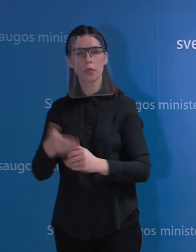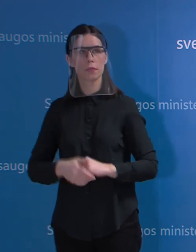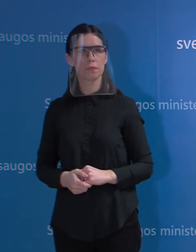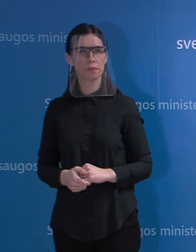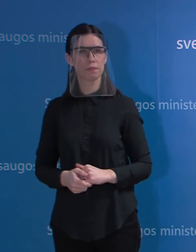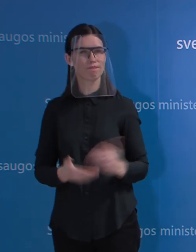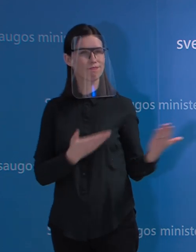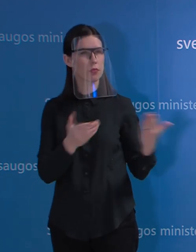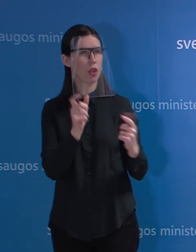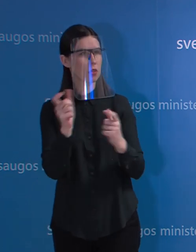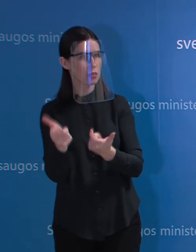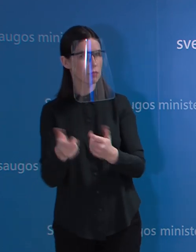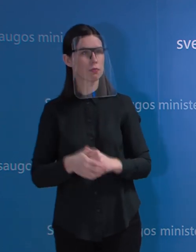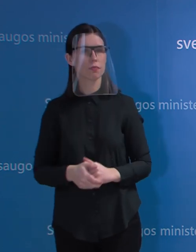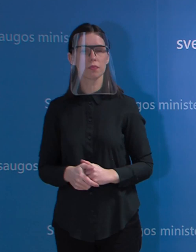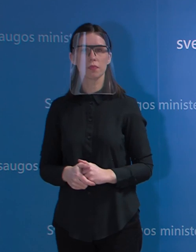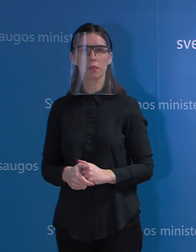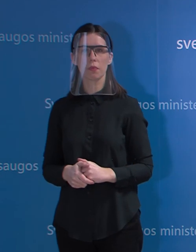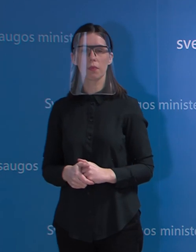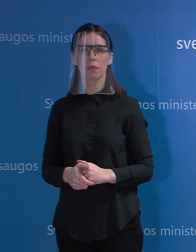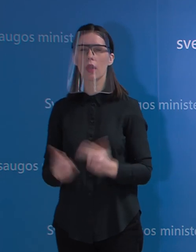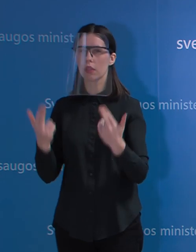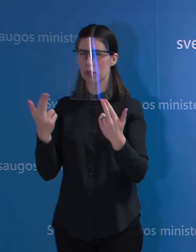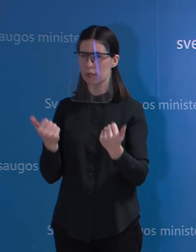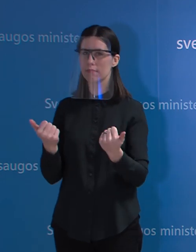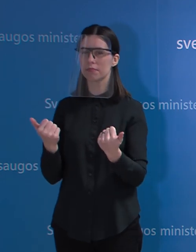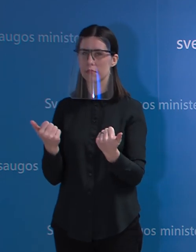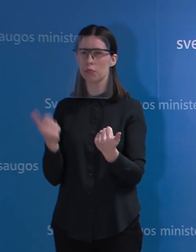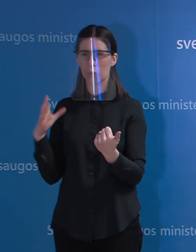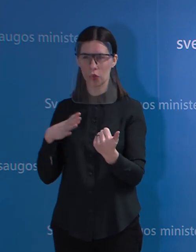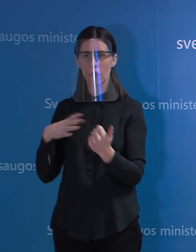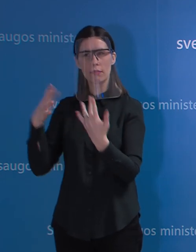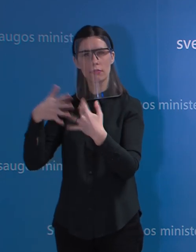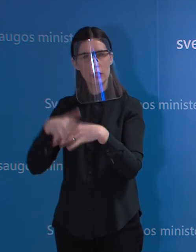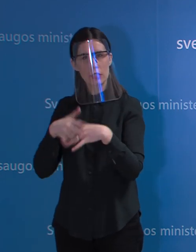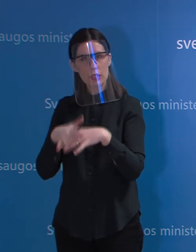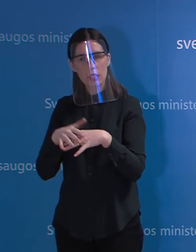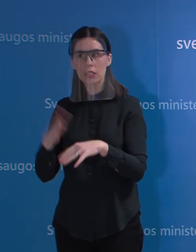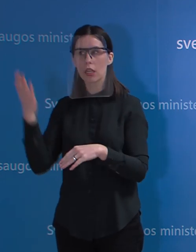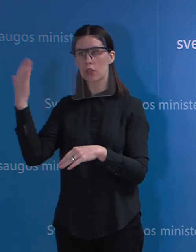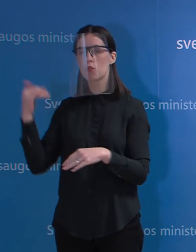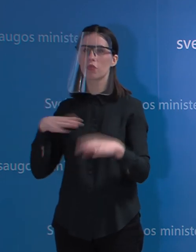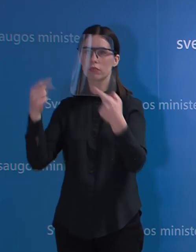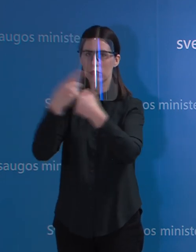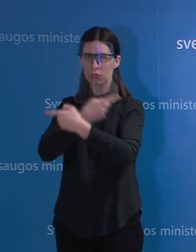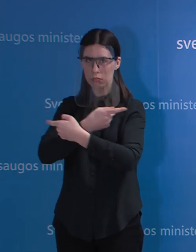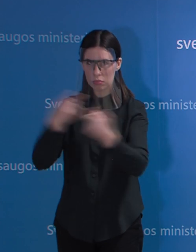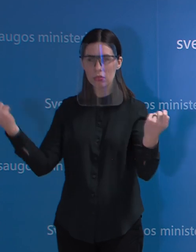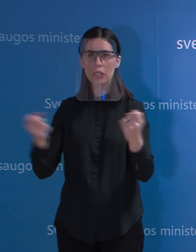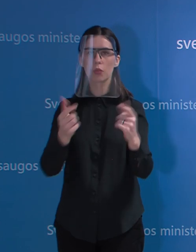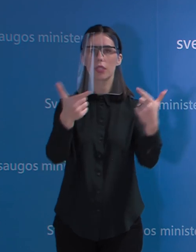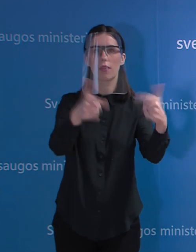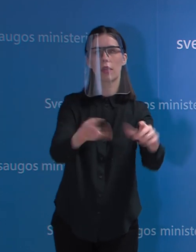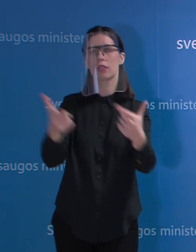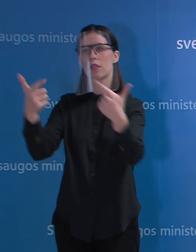anksti. Dar tuo metu, kai buvo paskelbtas reikalavimas valdybėm pasiskelbti gripo epidemijas,